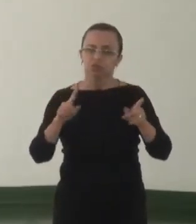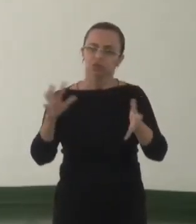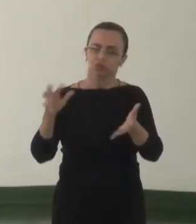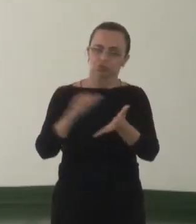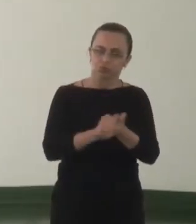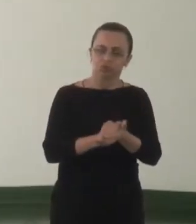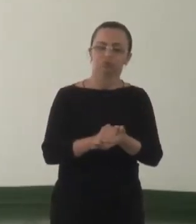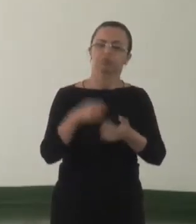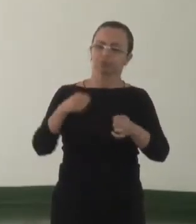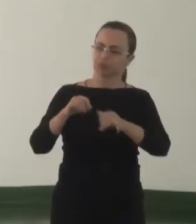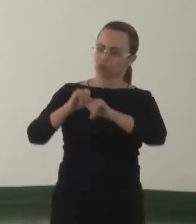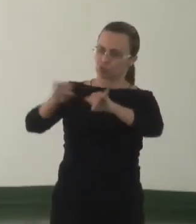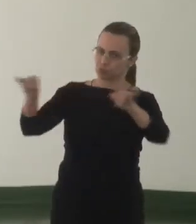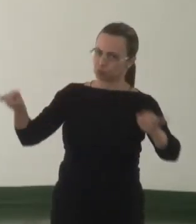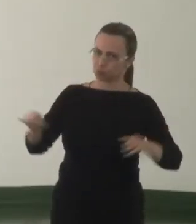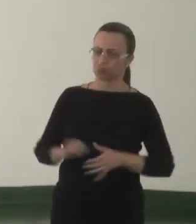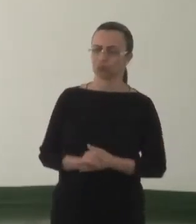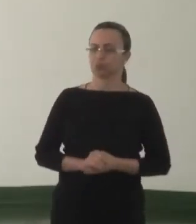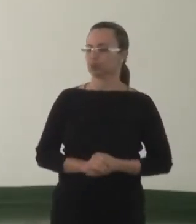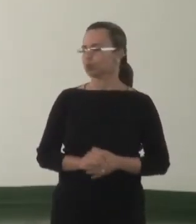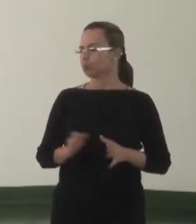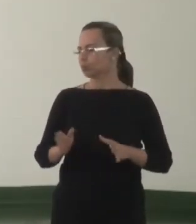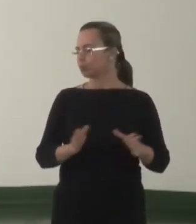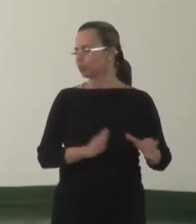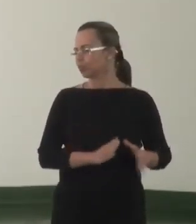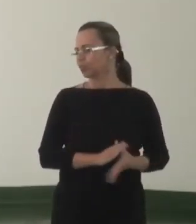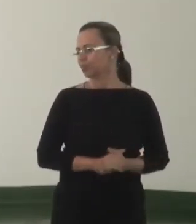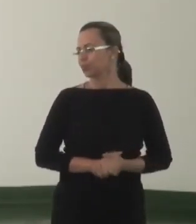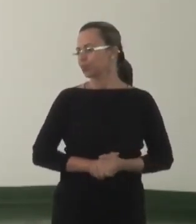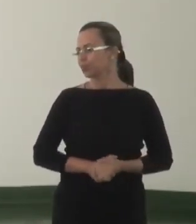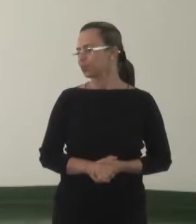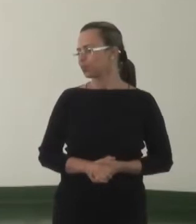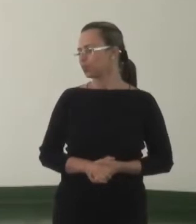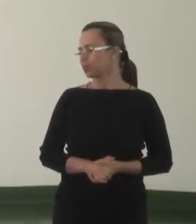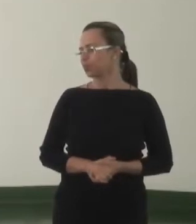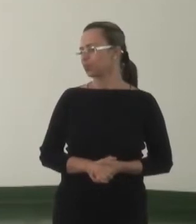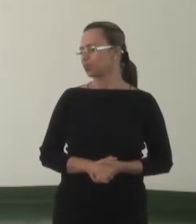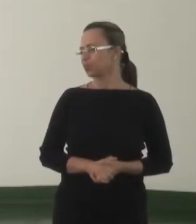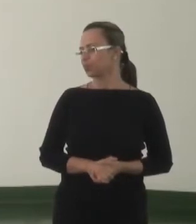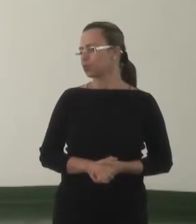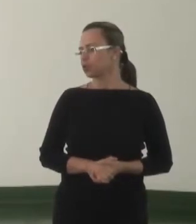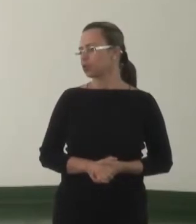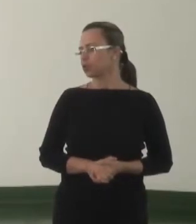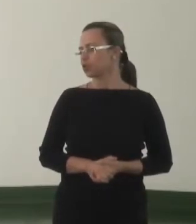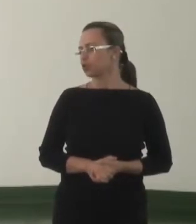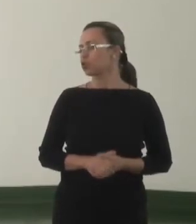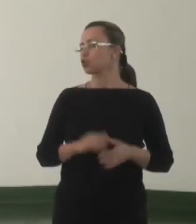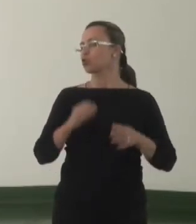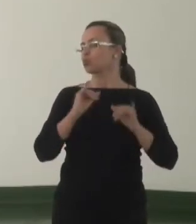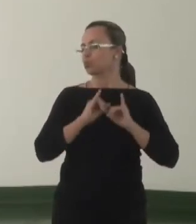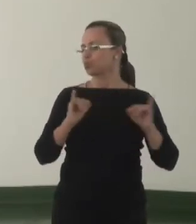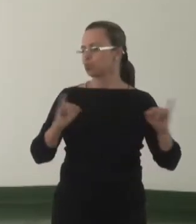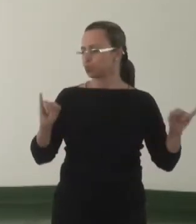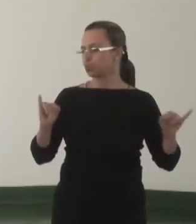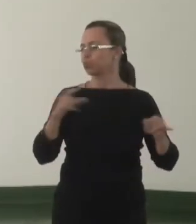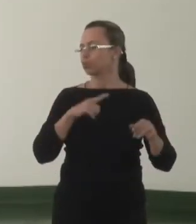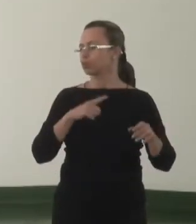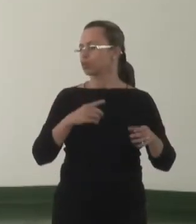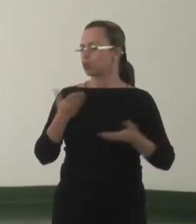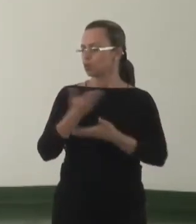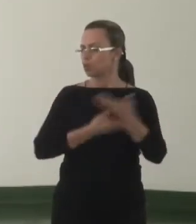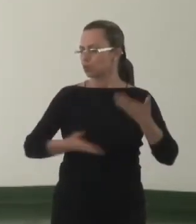publicilização, eita quase que não saio, das relações dos parceiros com a atuação